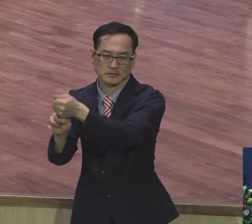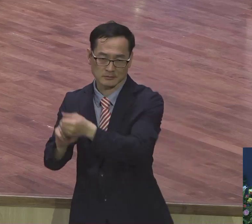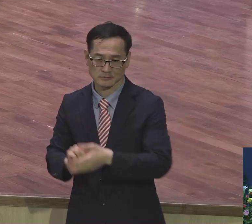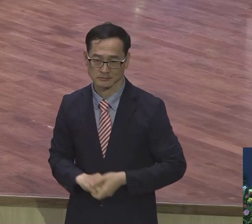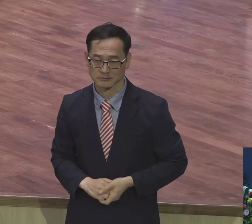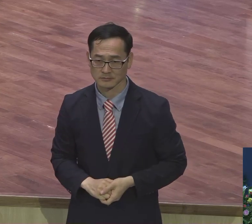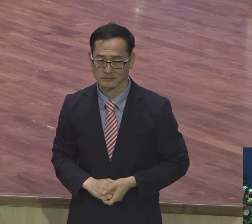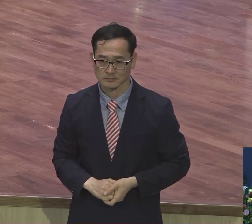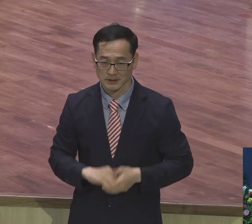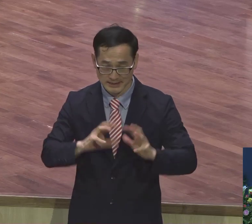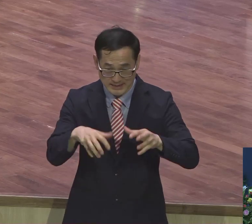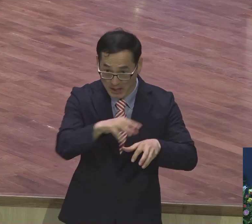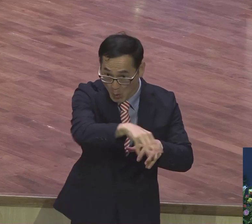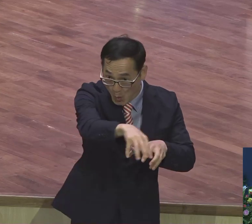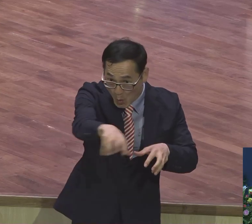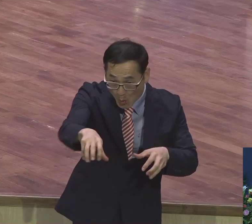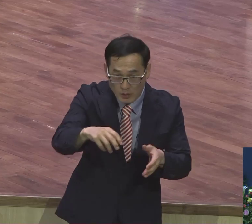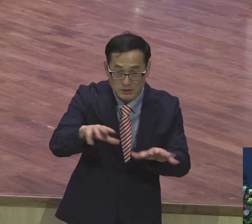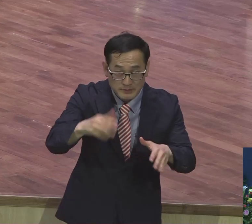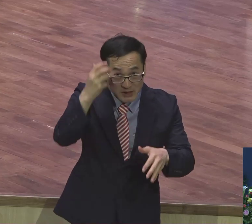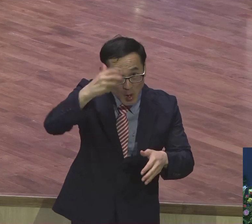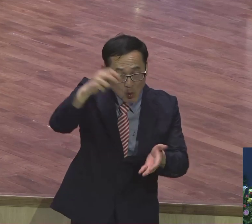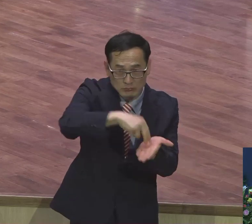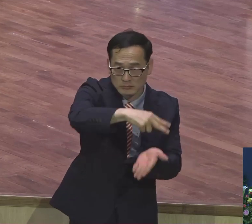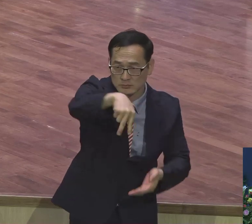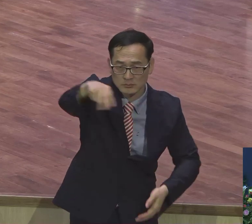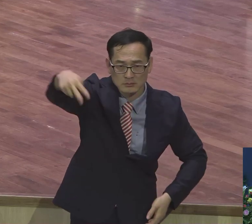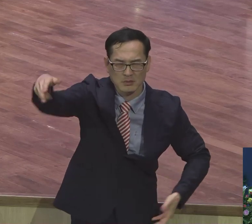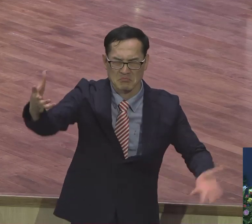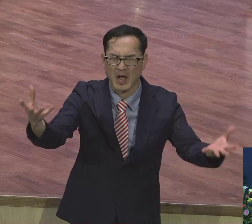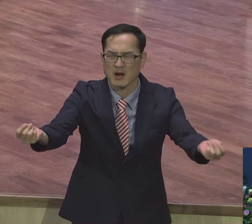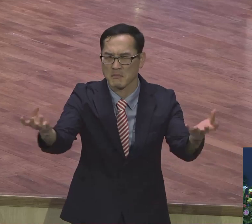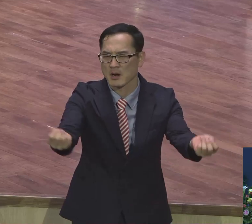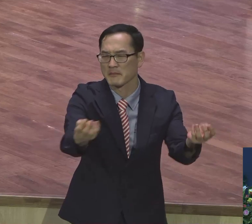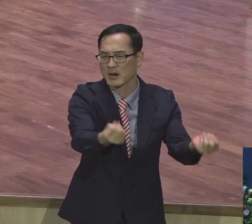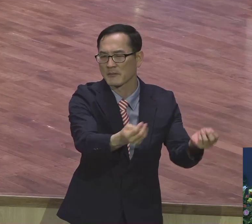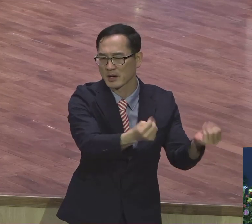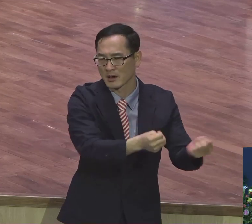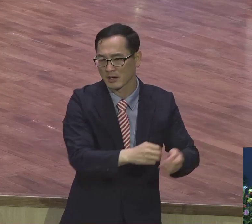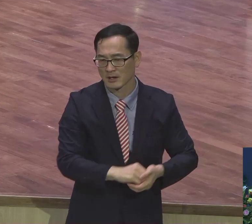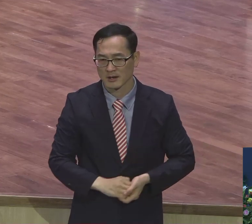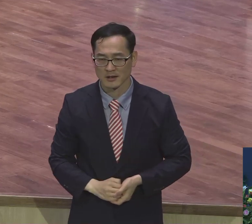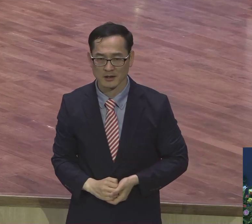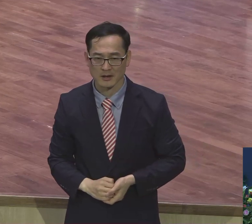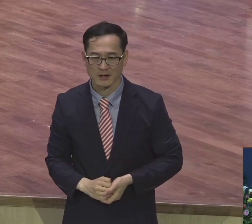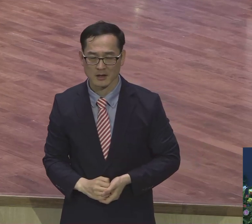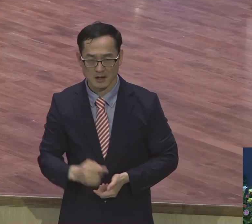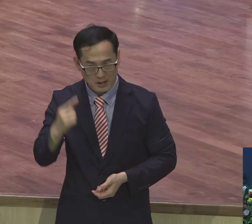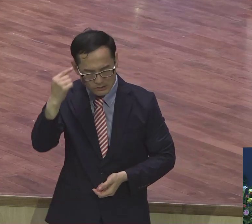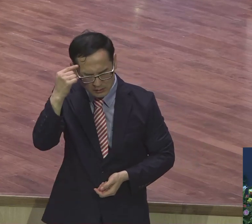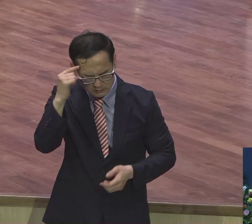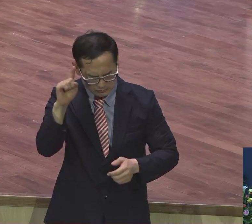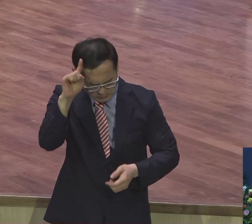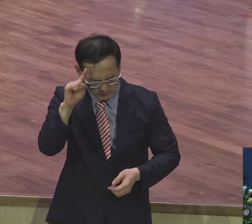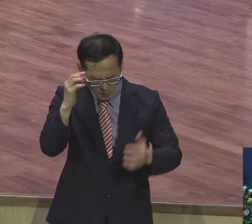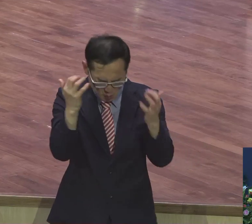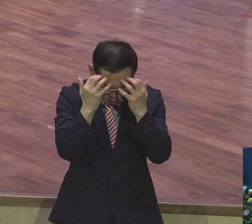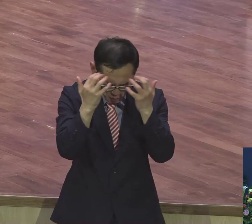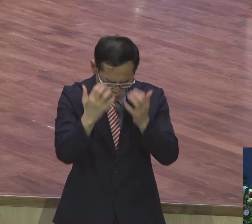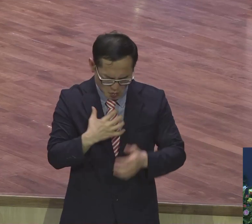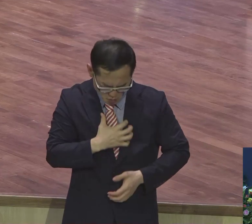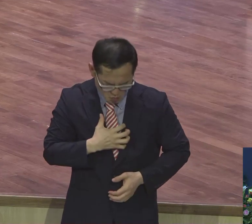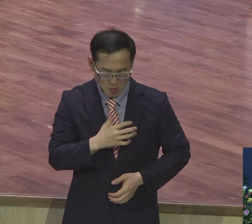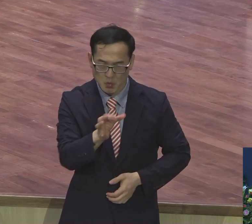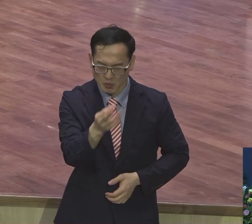우리 방어하는 영혼들이 깍쳤어요. 요즘 얼마나 정말로 정신적으로 고통당하며 생활적으로